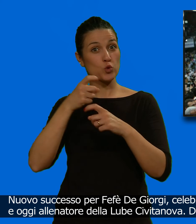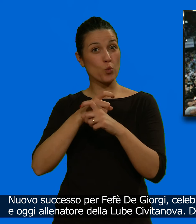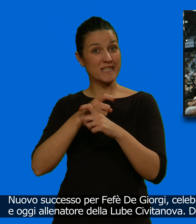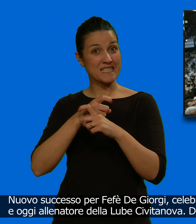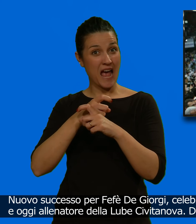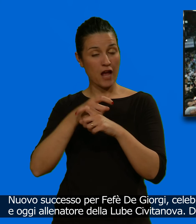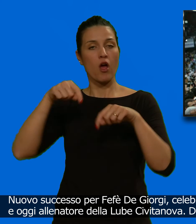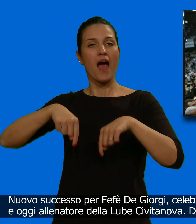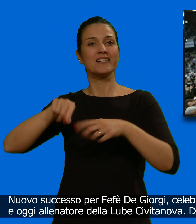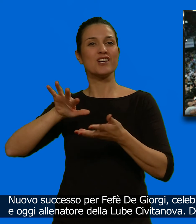della Lube Civitanova.